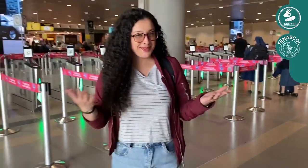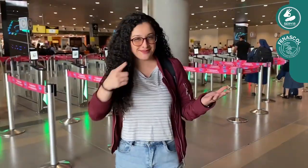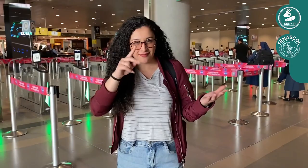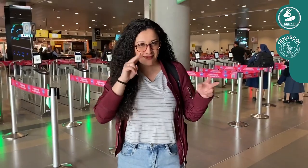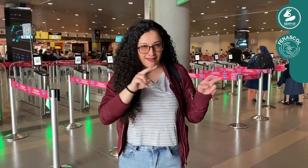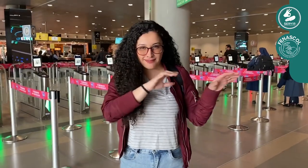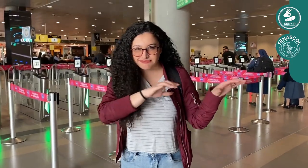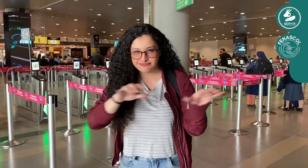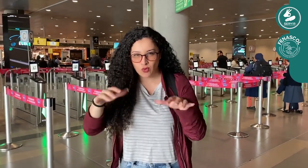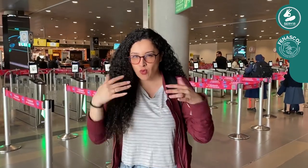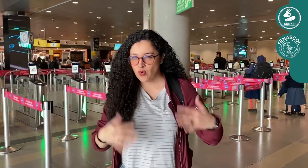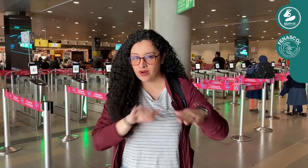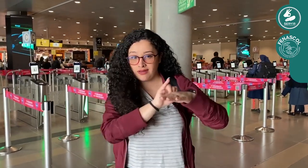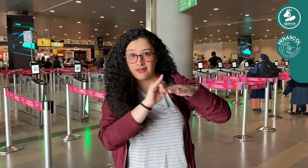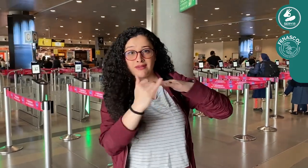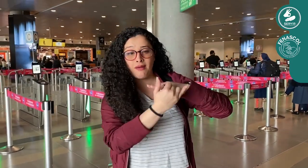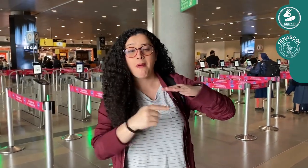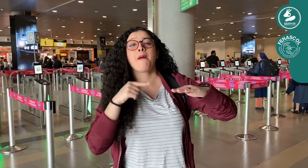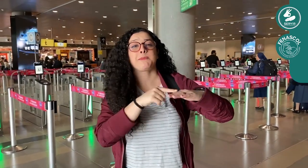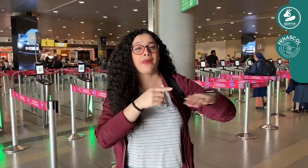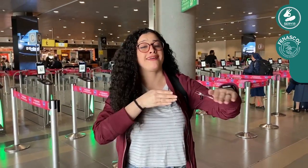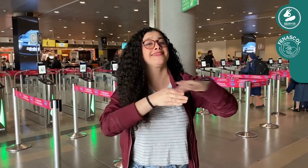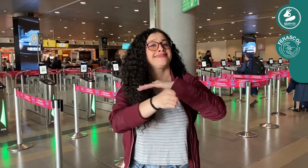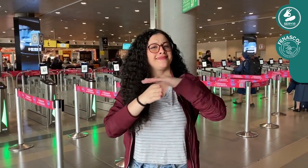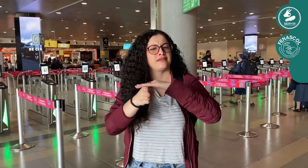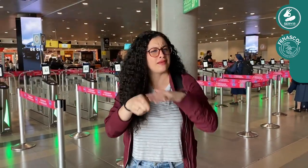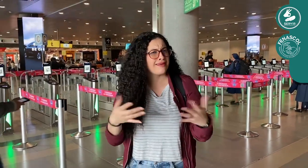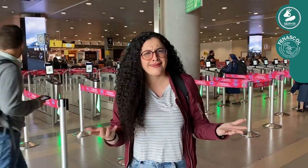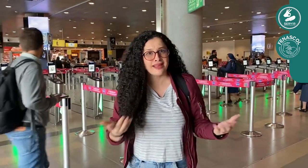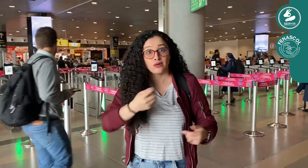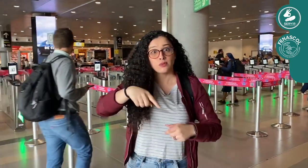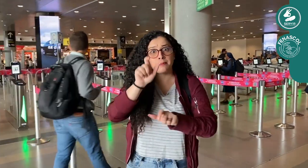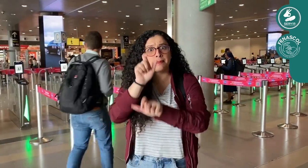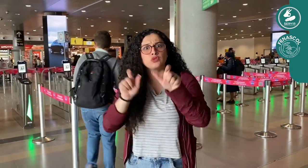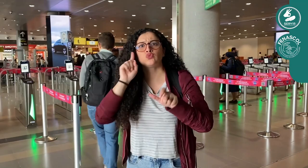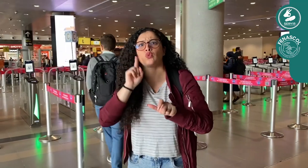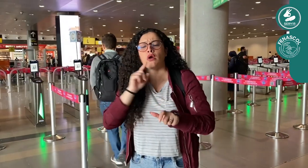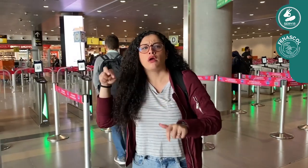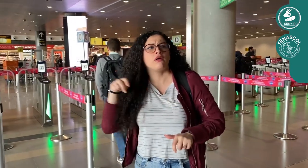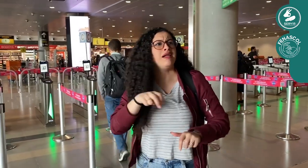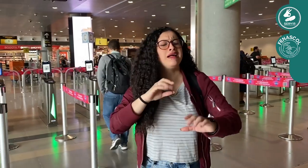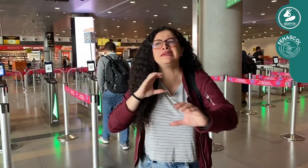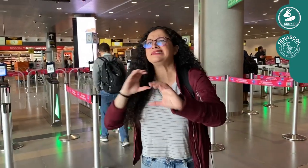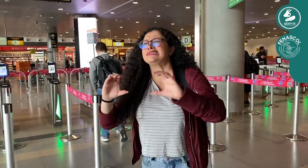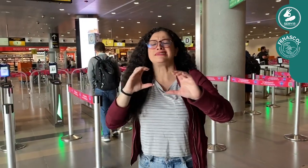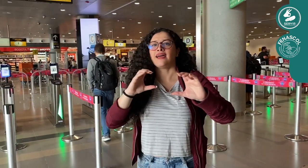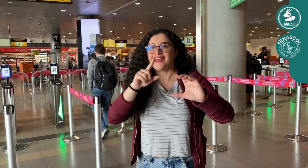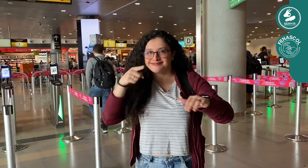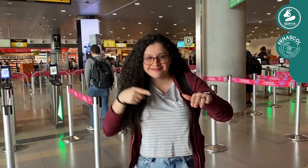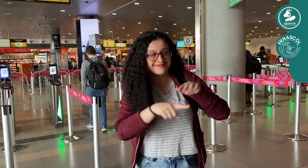Como pudieron ver, el aeropuerto El Dorado cuenta con accesibilidad. ¿Cómo es eso? Las personas sordas no se deben preocupar por las